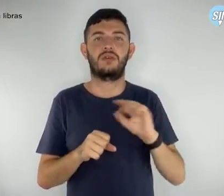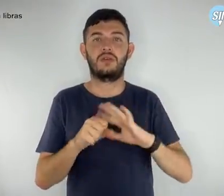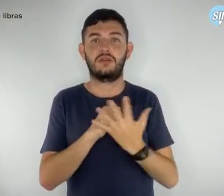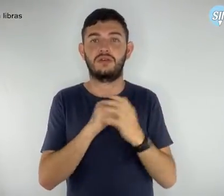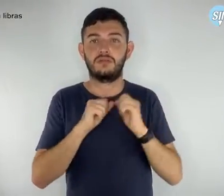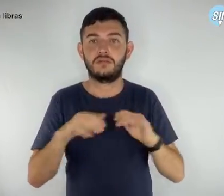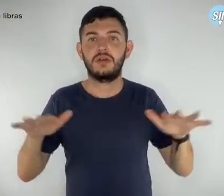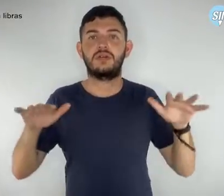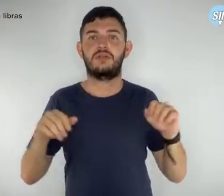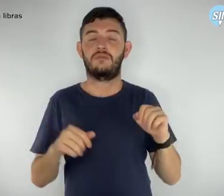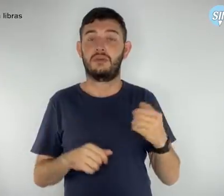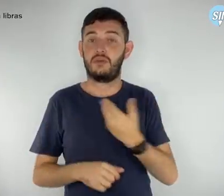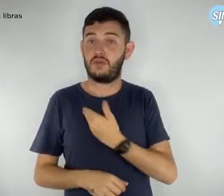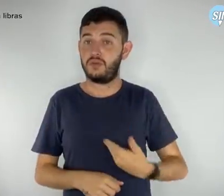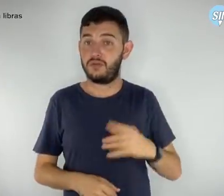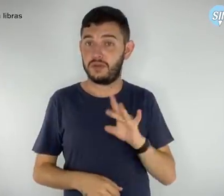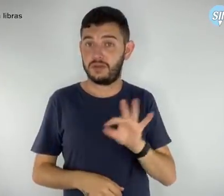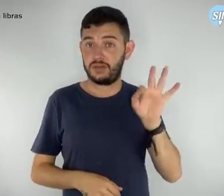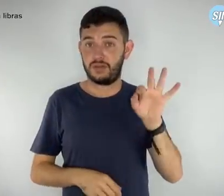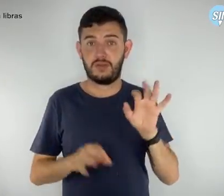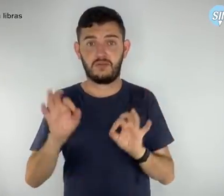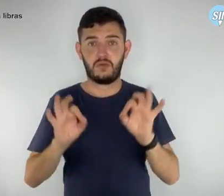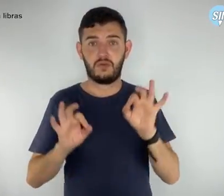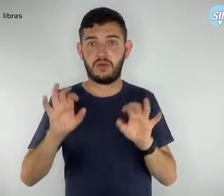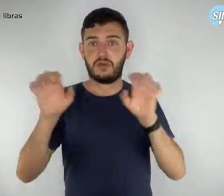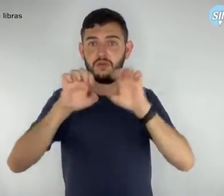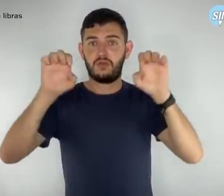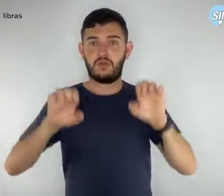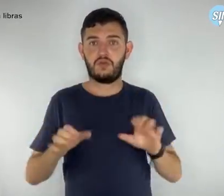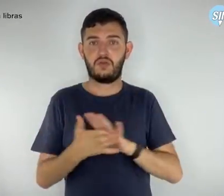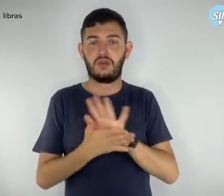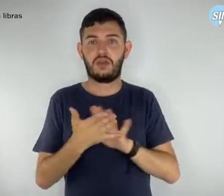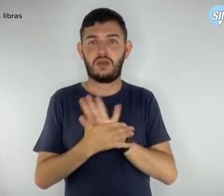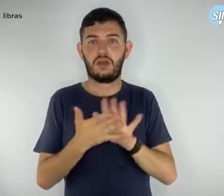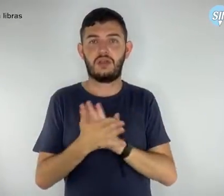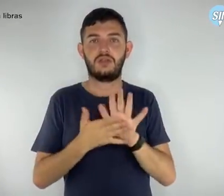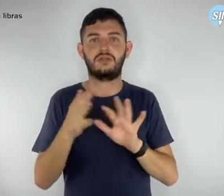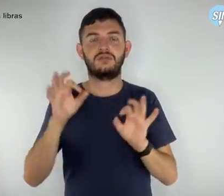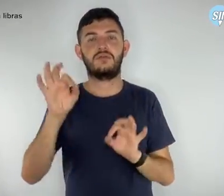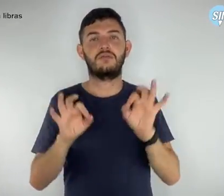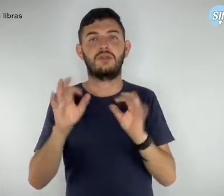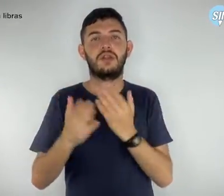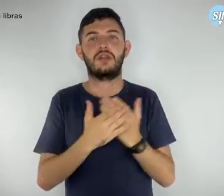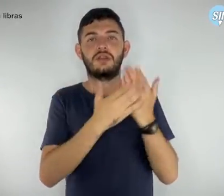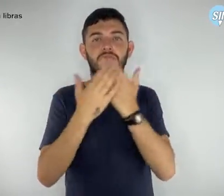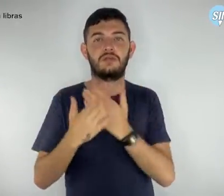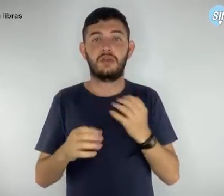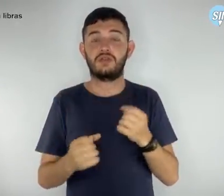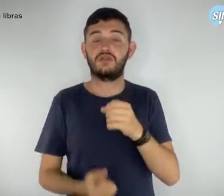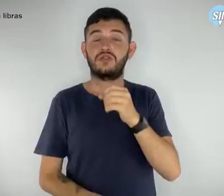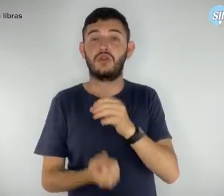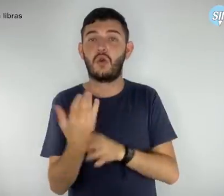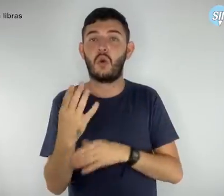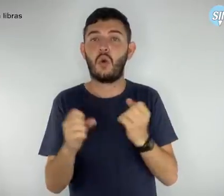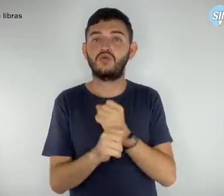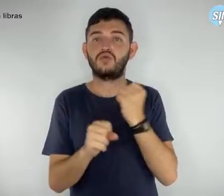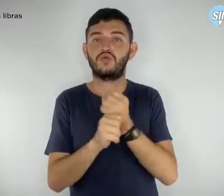Federal também não estruturou um planejamento eficaz de construção e reforma de escolas.